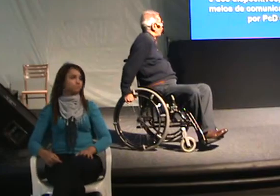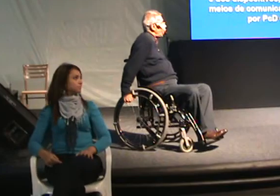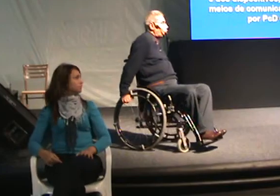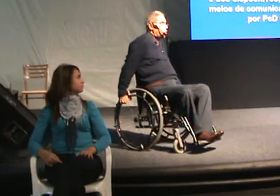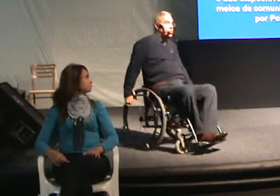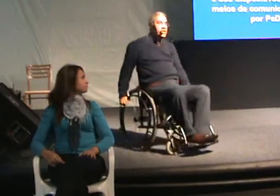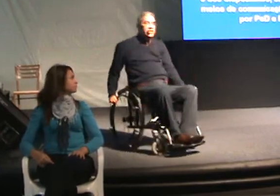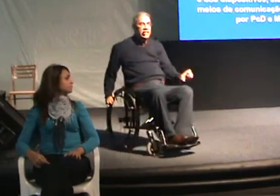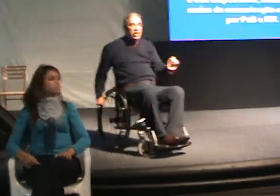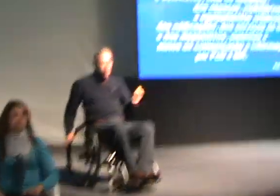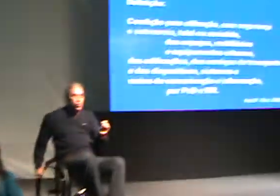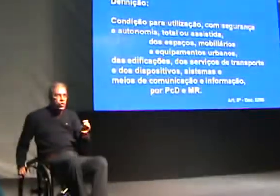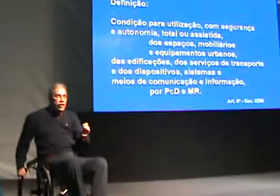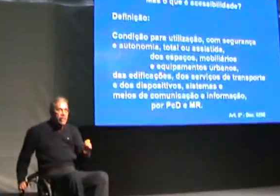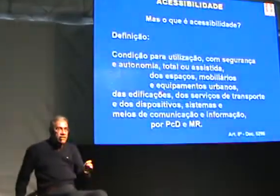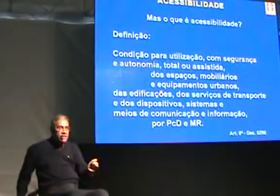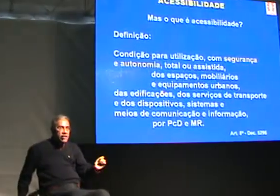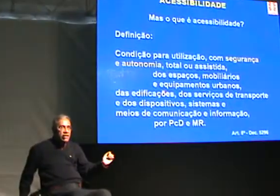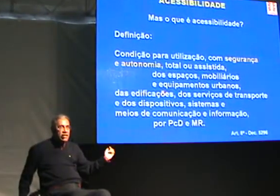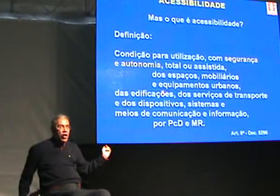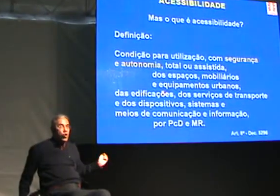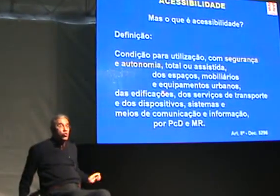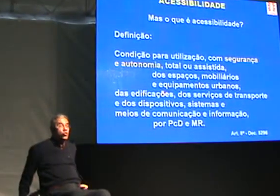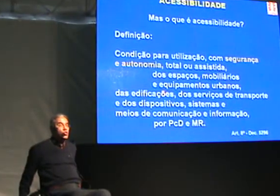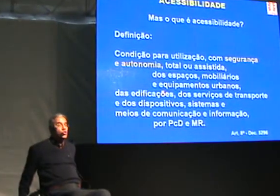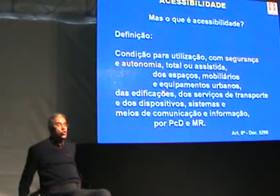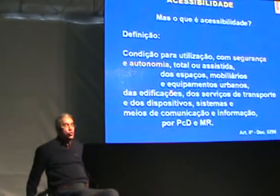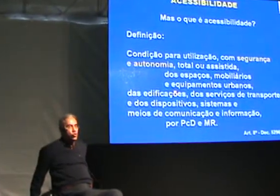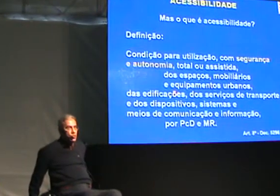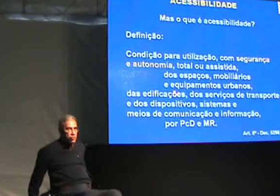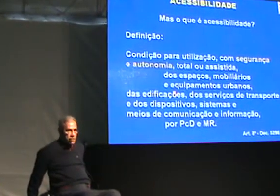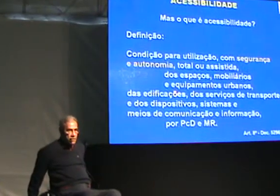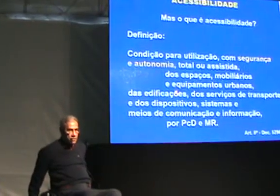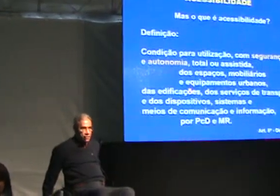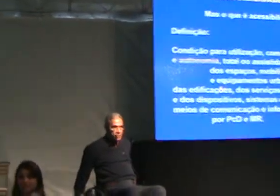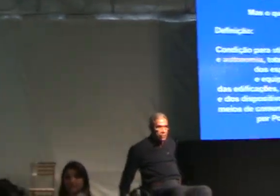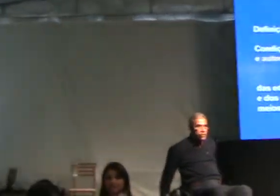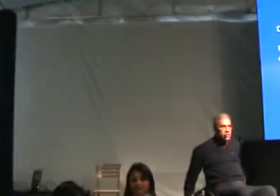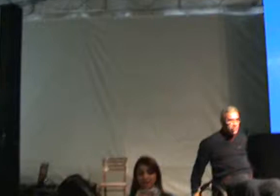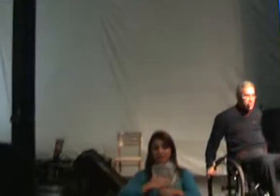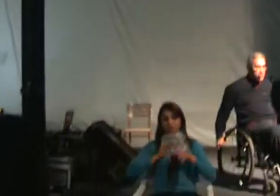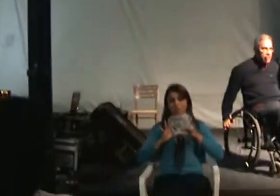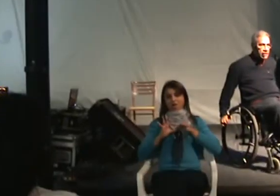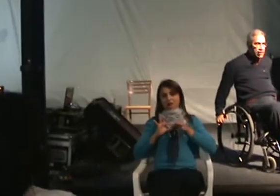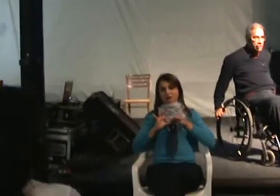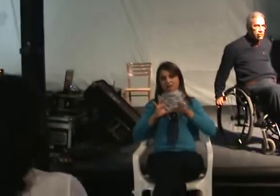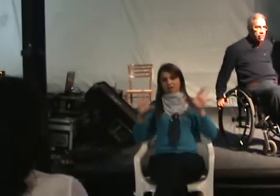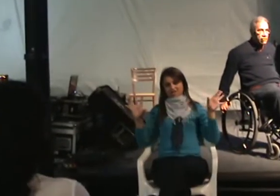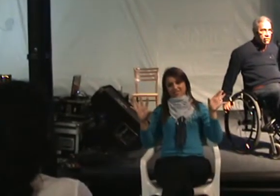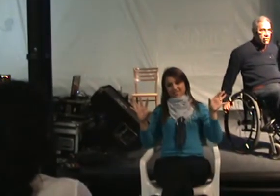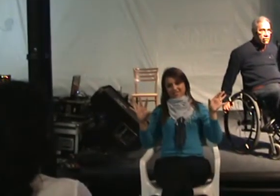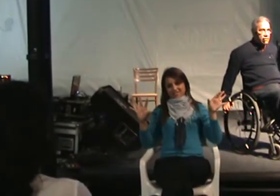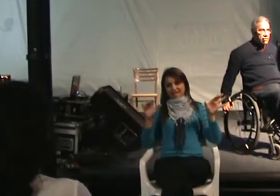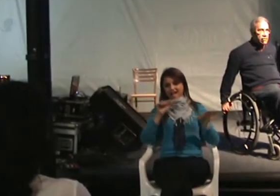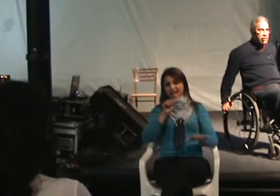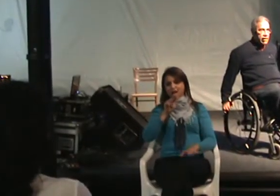aqui, com segurança e autonomia. Isso é acessibilidade.